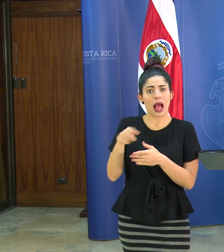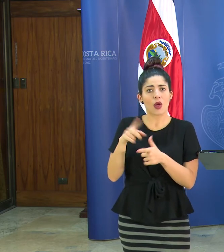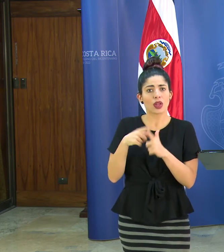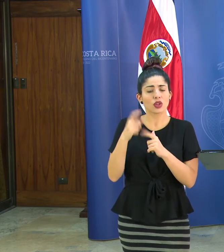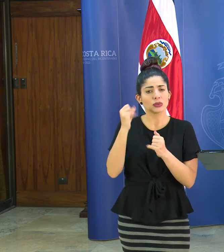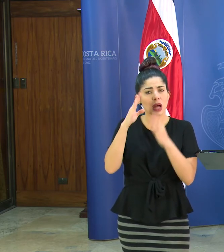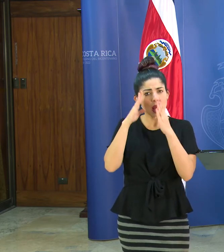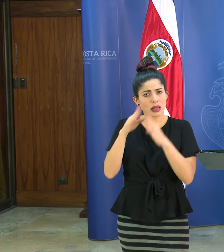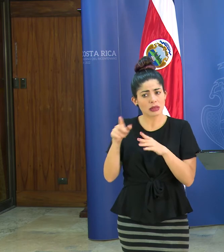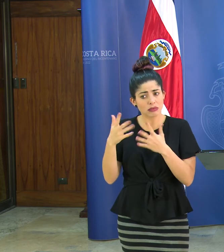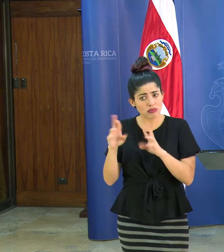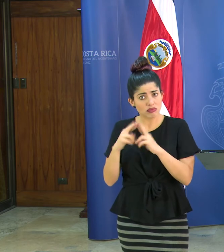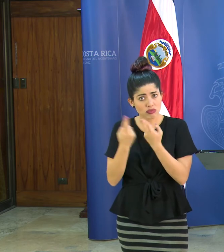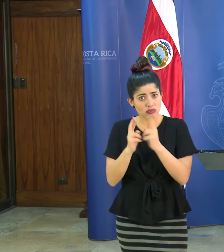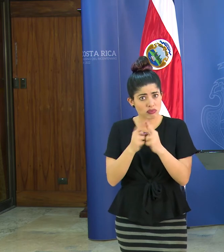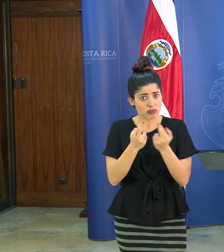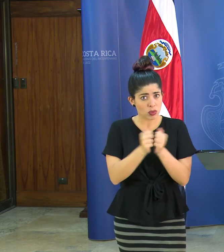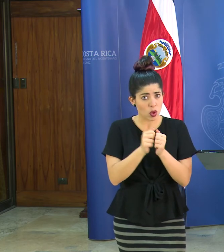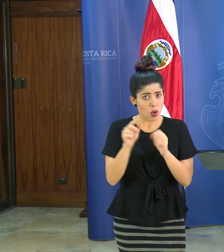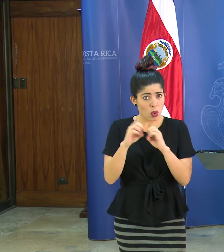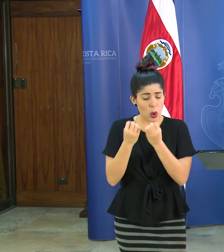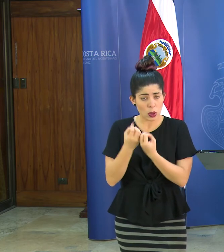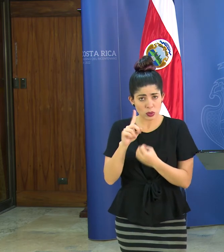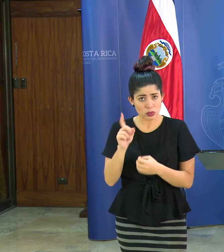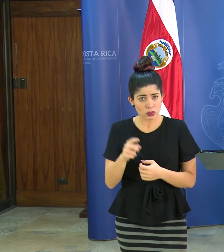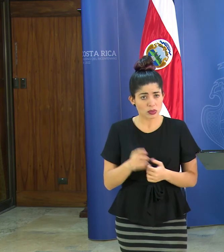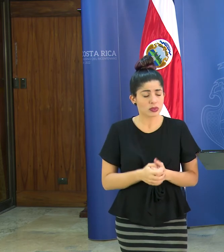se han reunido con algunas organizaciones